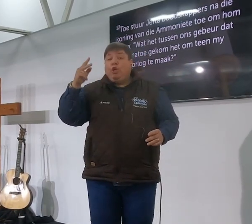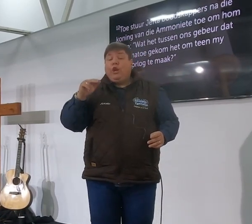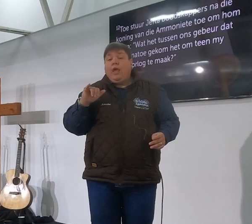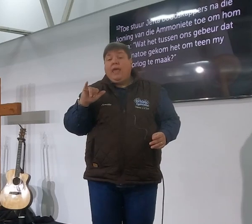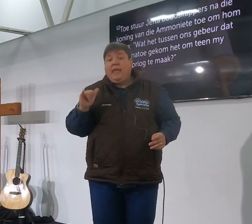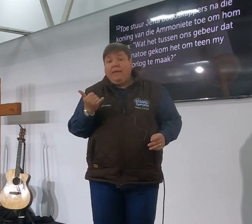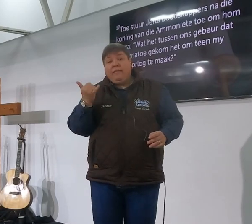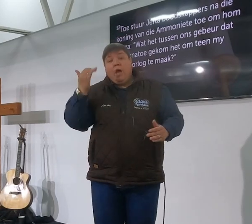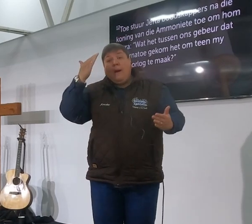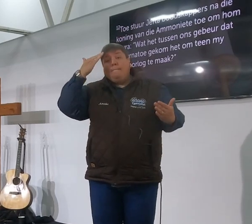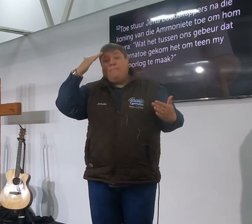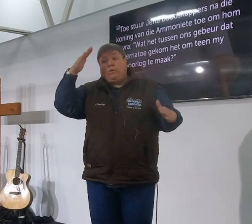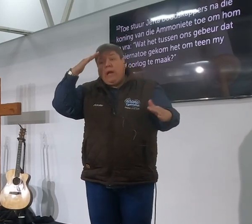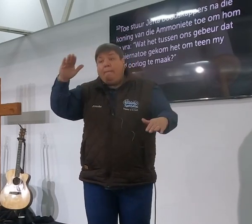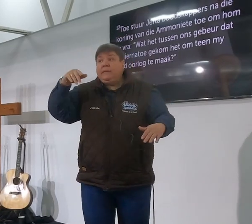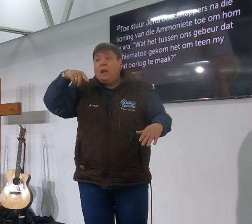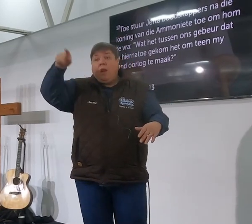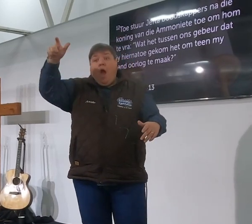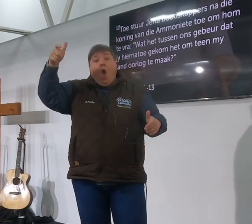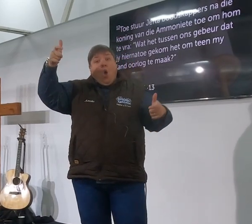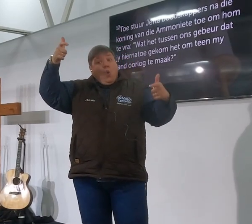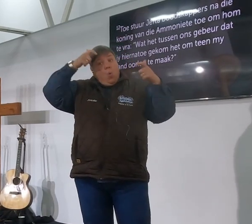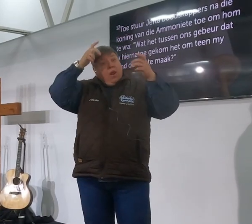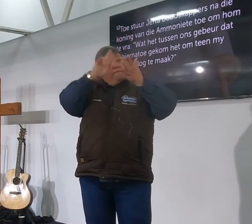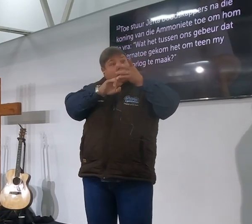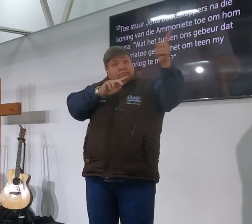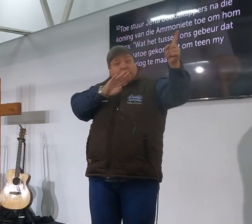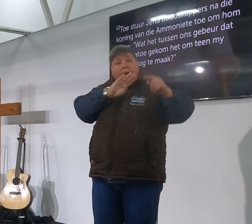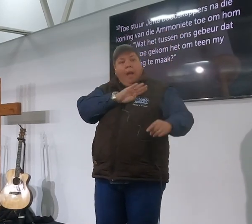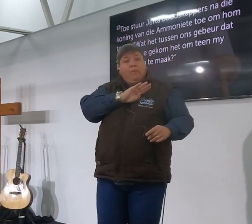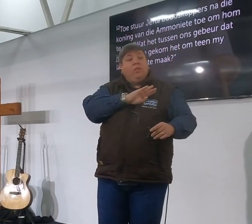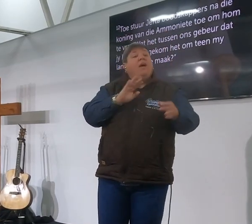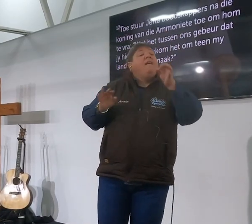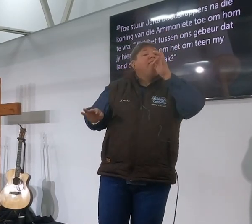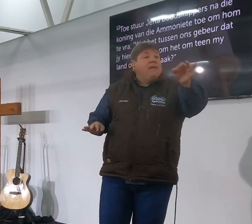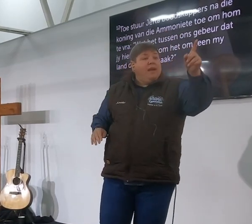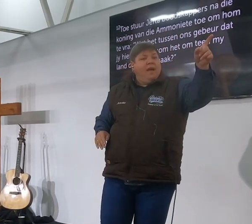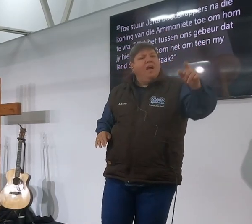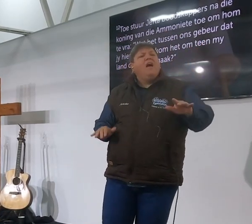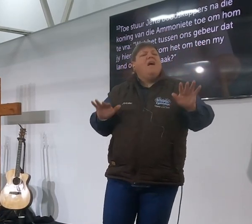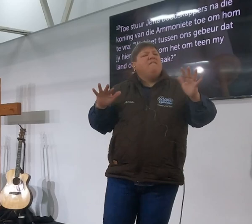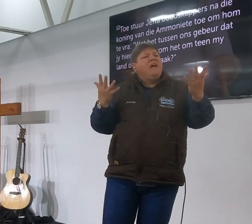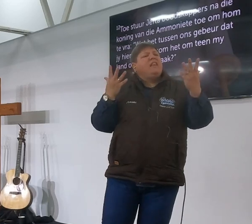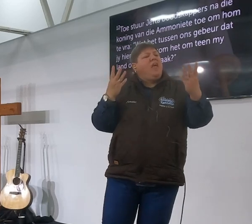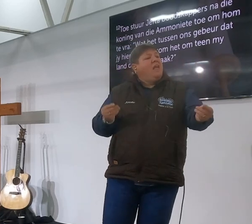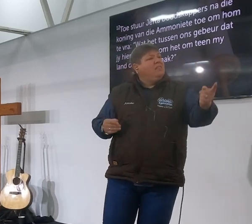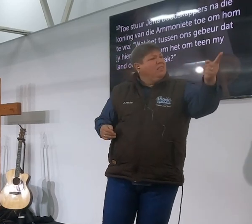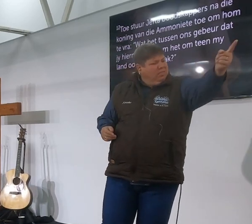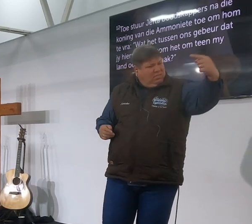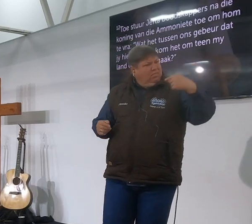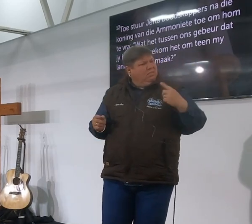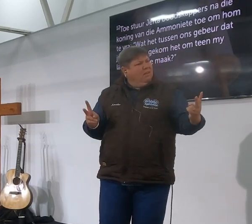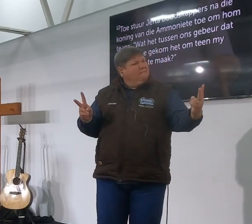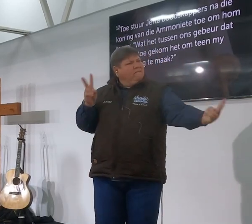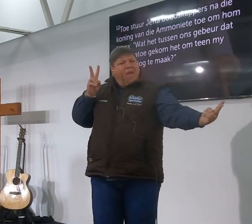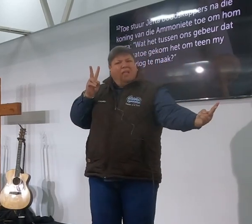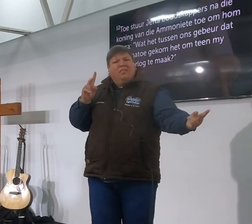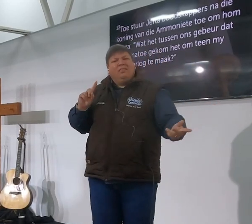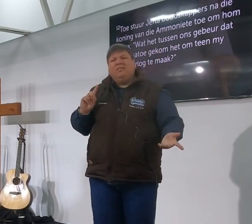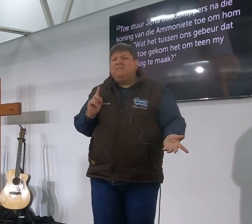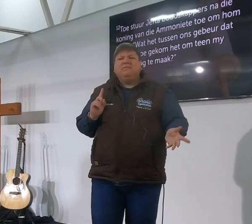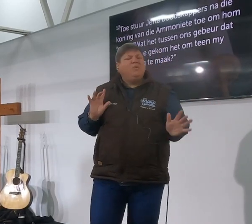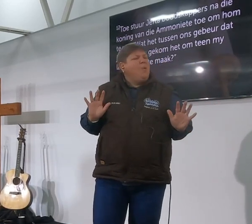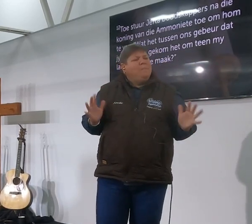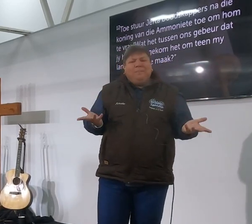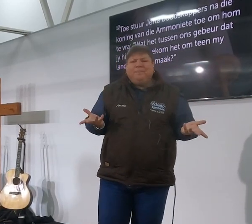boodskap is na die koning van die ammonite toe en vraag vir hom wat het tussen ons gebeur dat jy hier naartoe